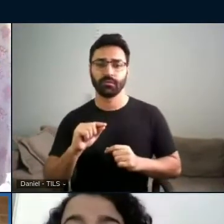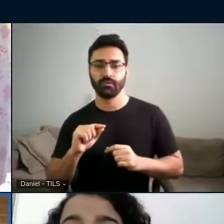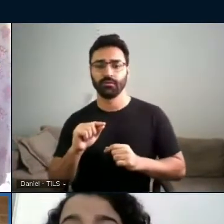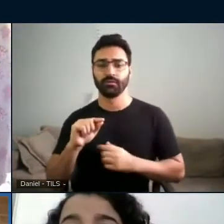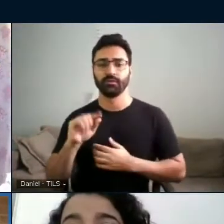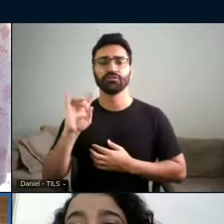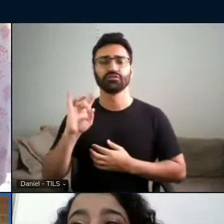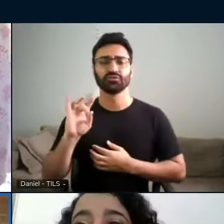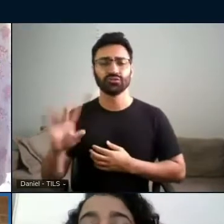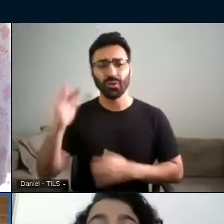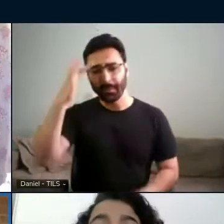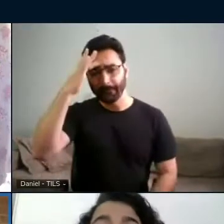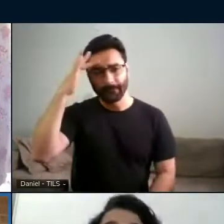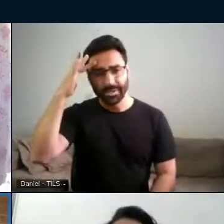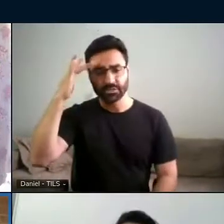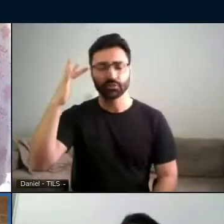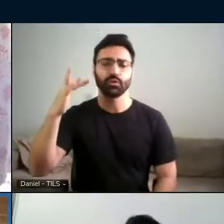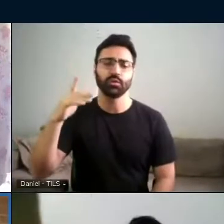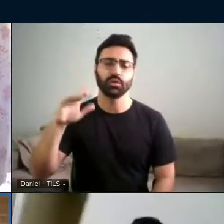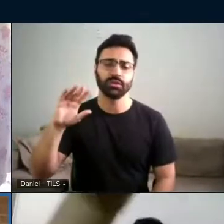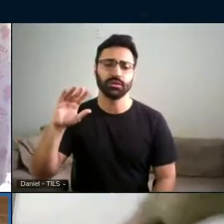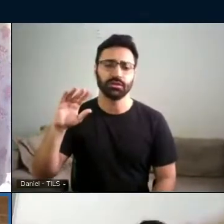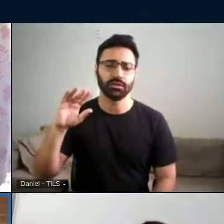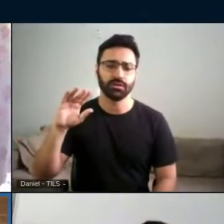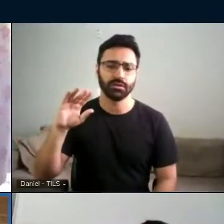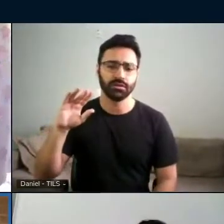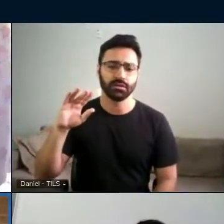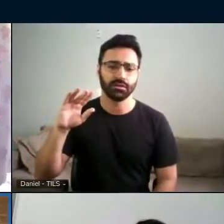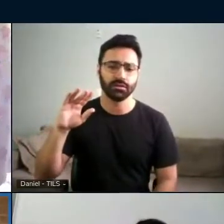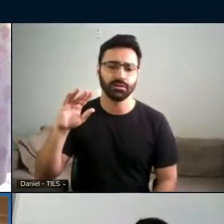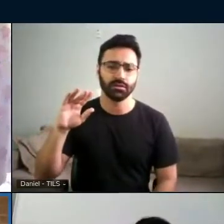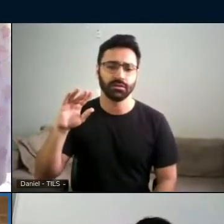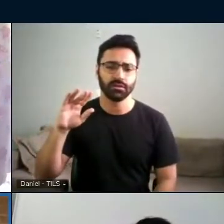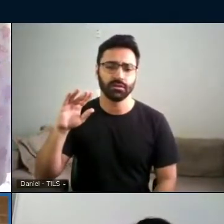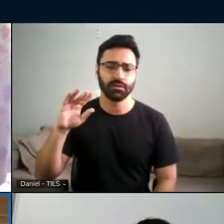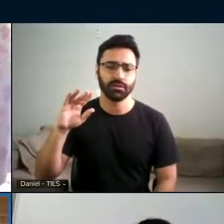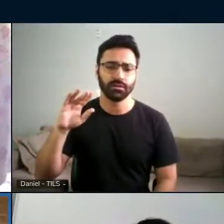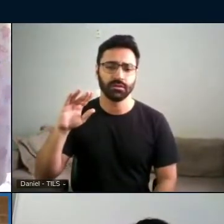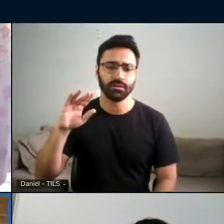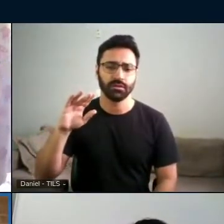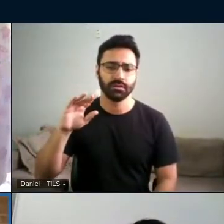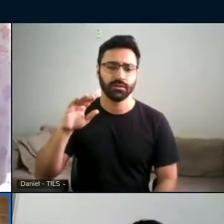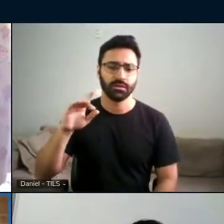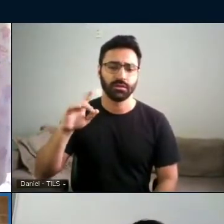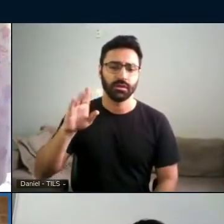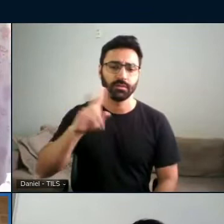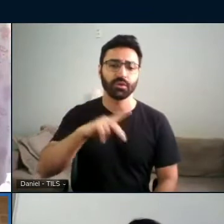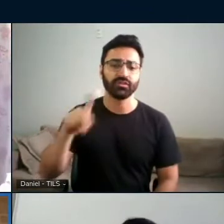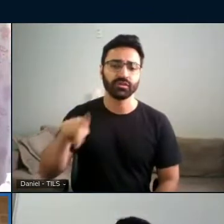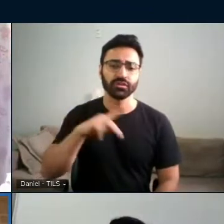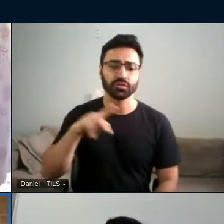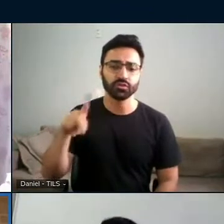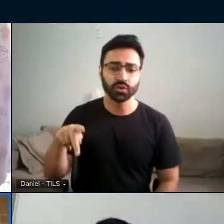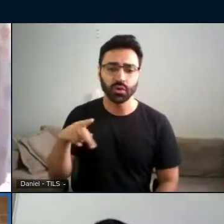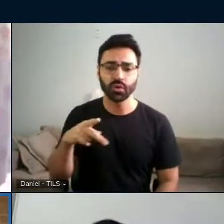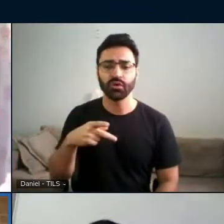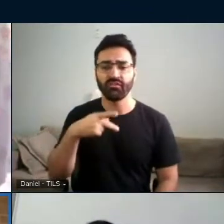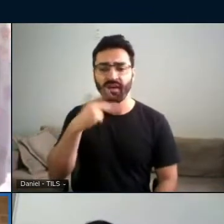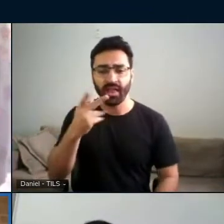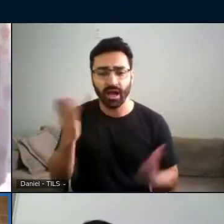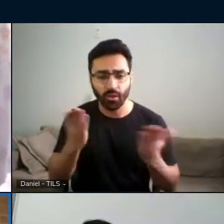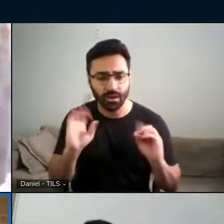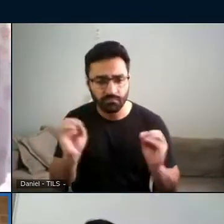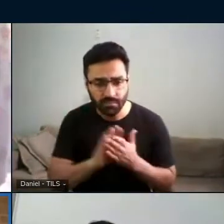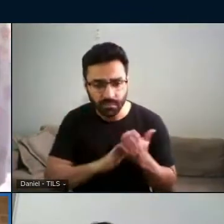pessoas que vão falar junto com o intérprete para ficar menos pesado o ambiente virtual em termos de